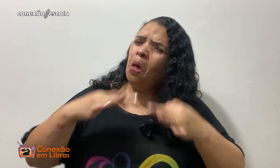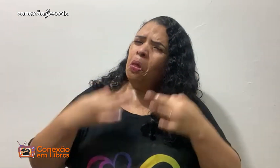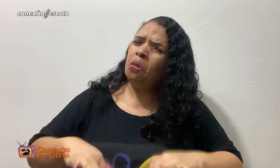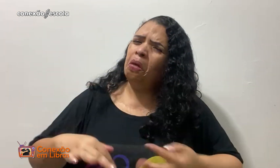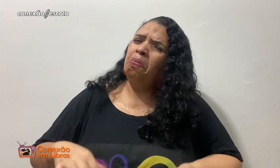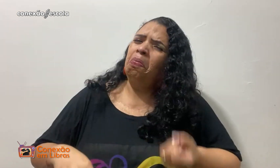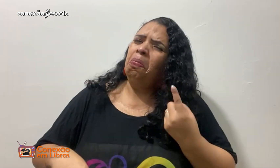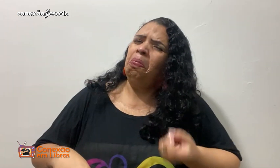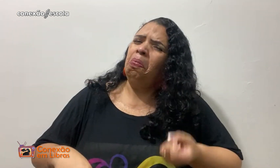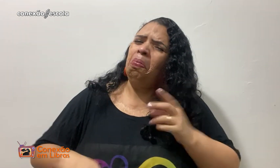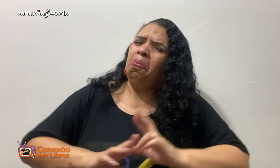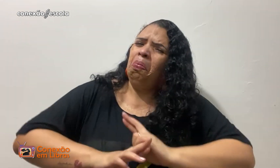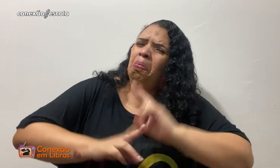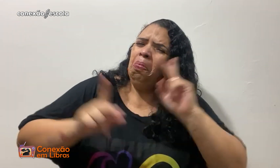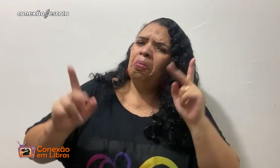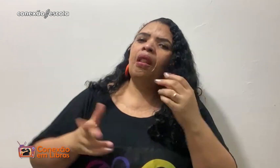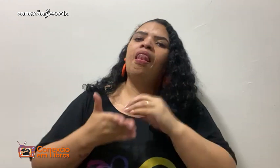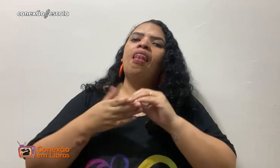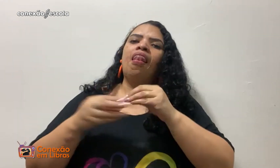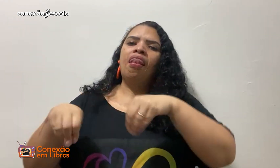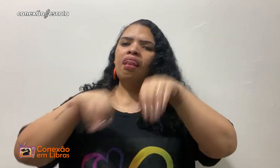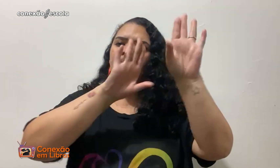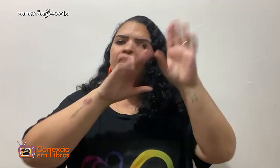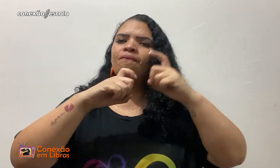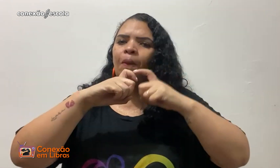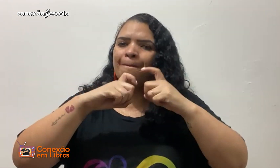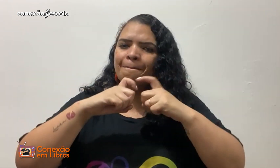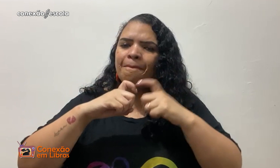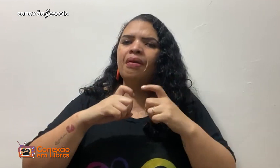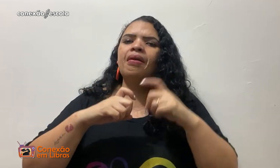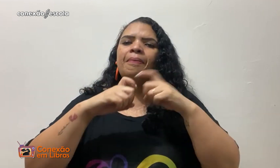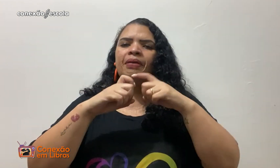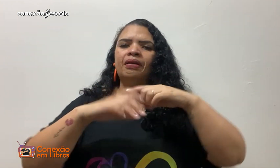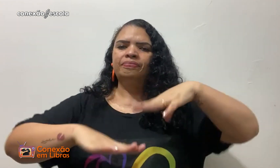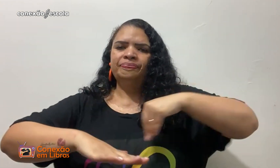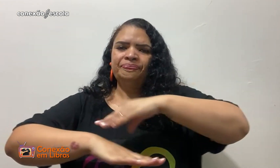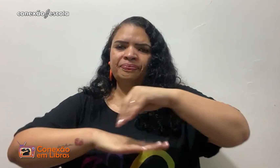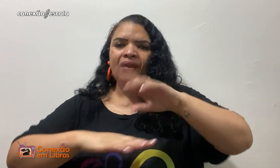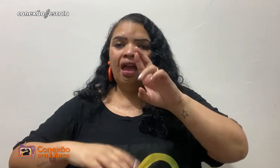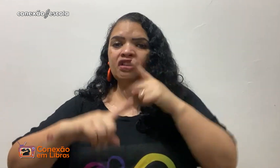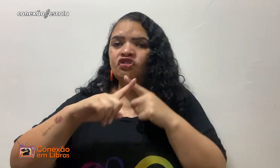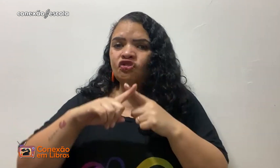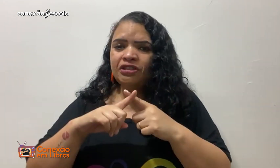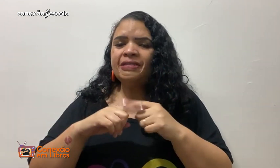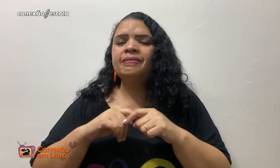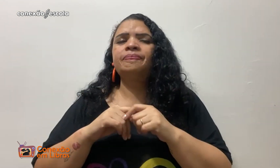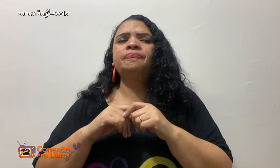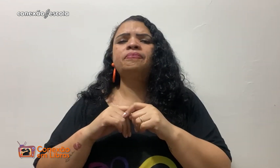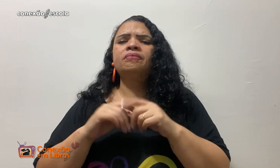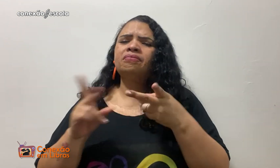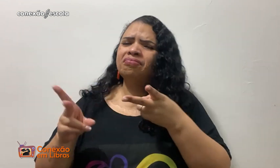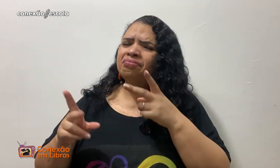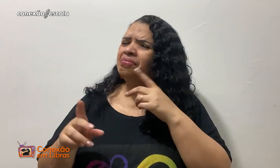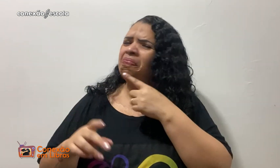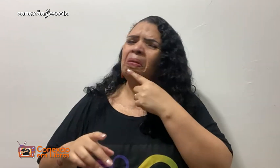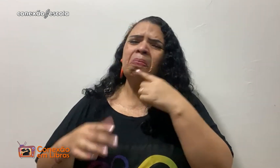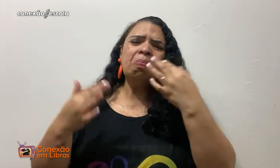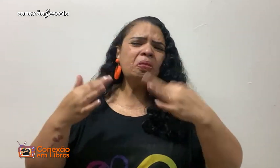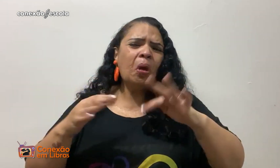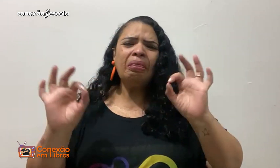e ela pensava, gente, será que ela está com alguma dor, está com algum problema? E ela levou a menina no médico, fez o raio-x e o